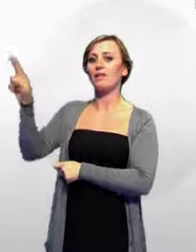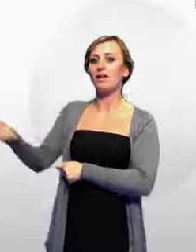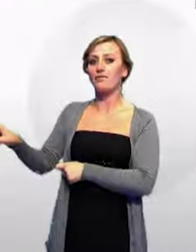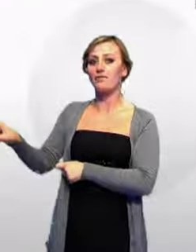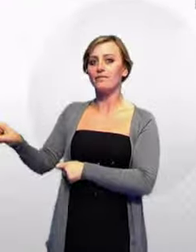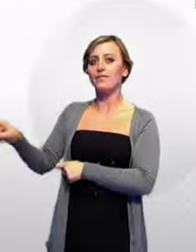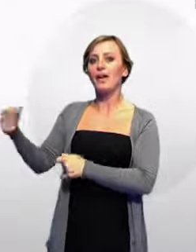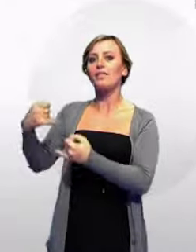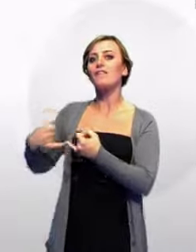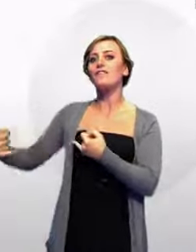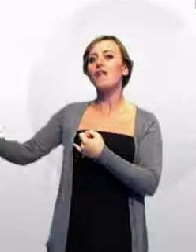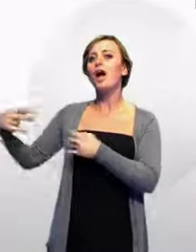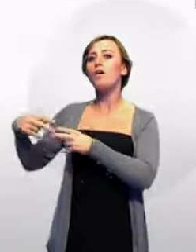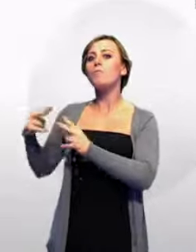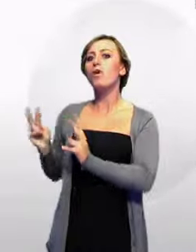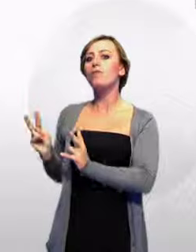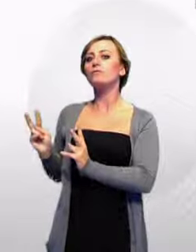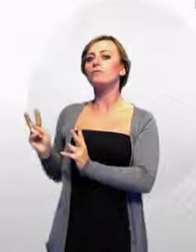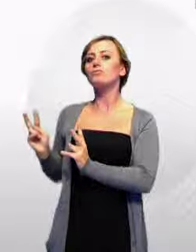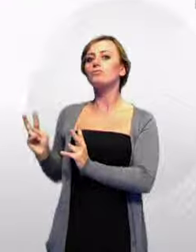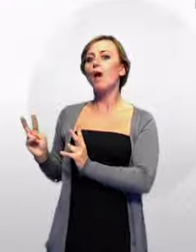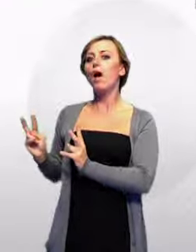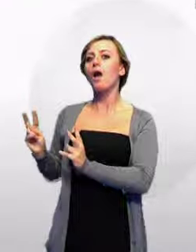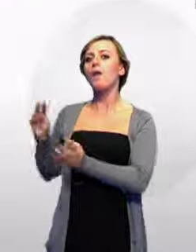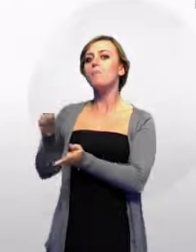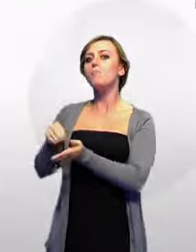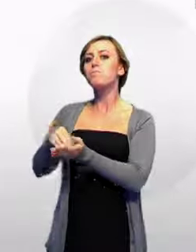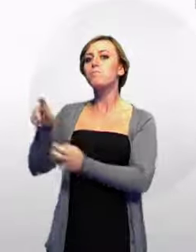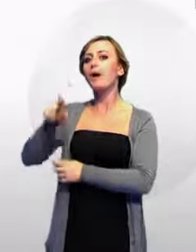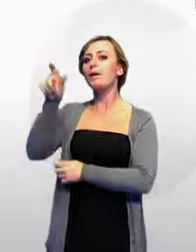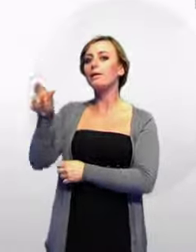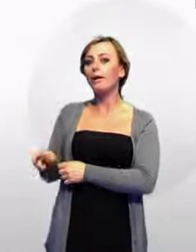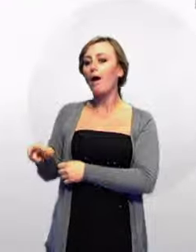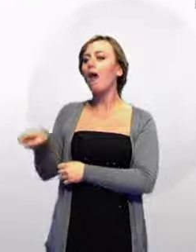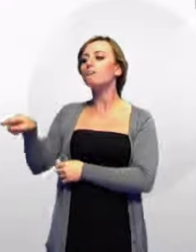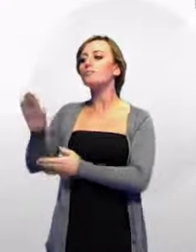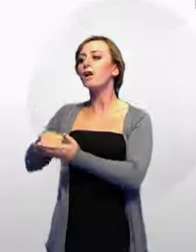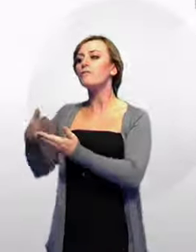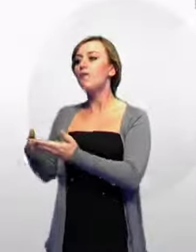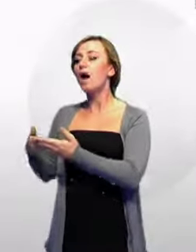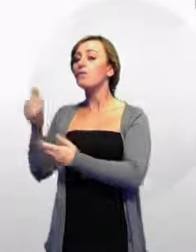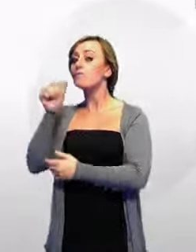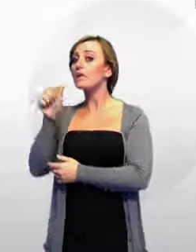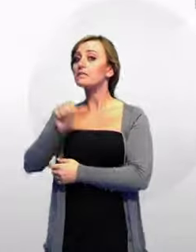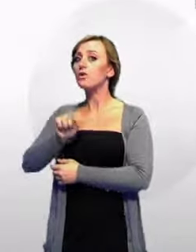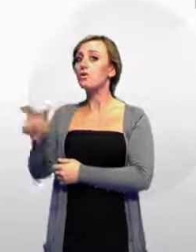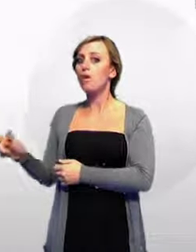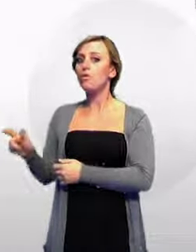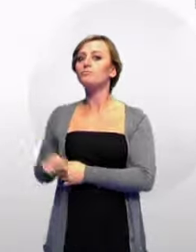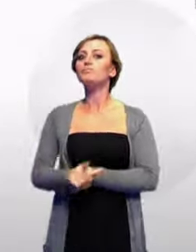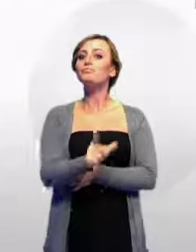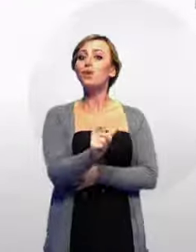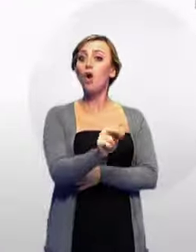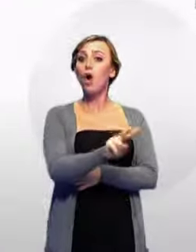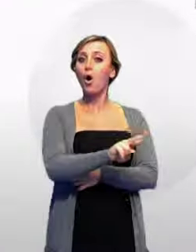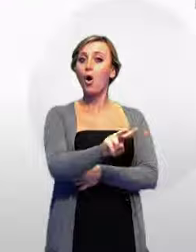falsità. Per la coppia è stato proposto il foglio di via obbligatorio dal Comune di La Terza.